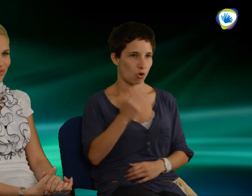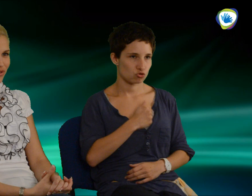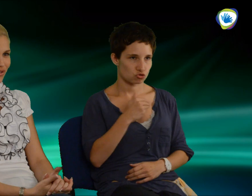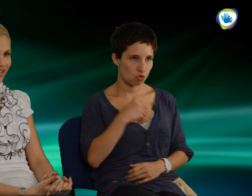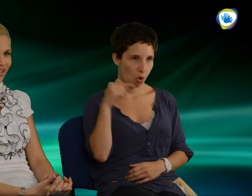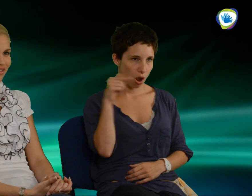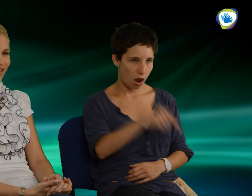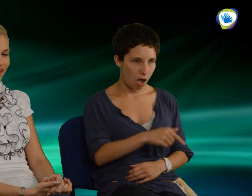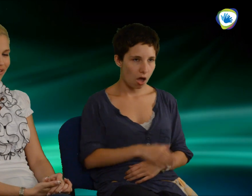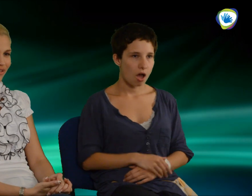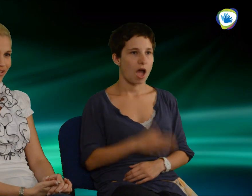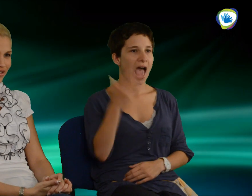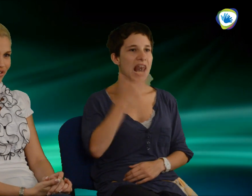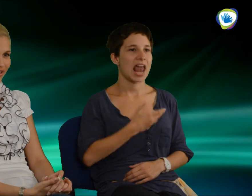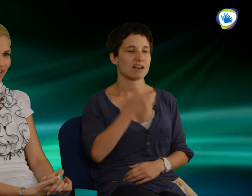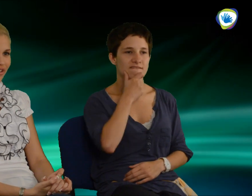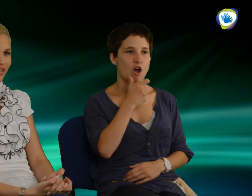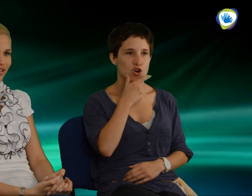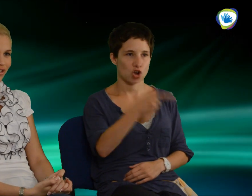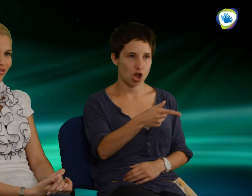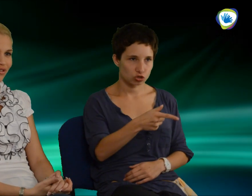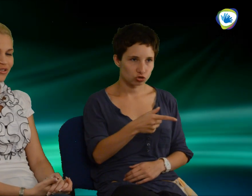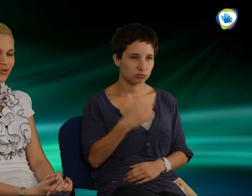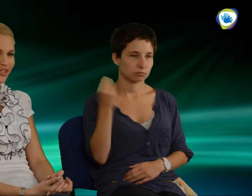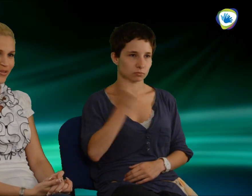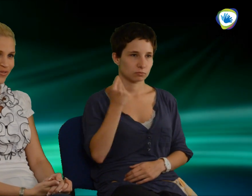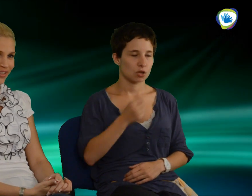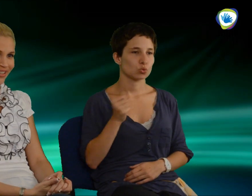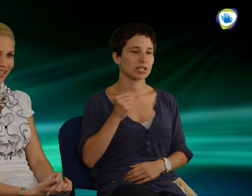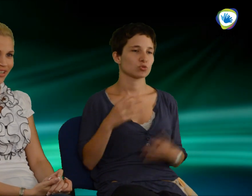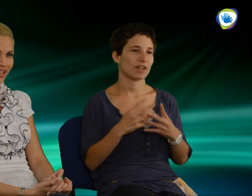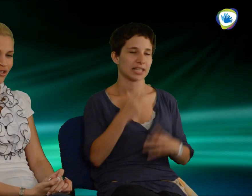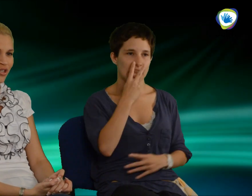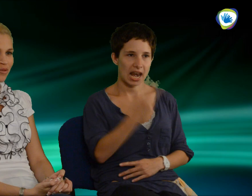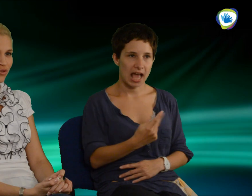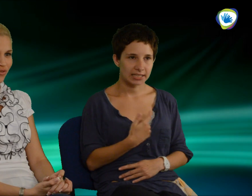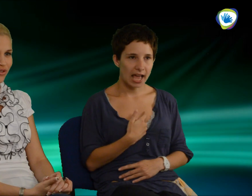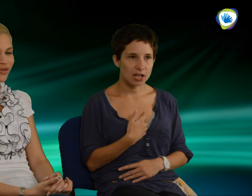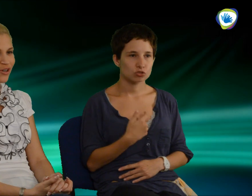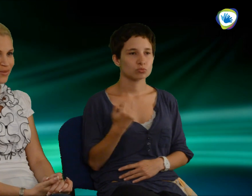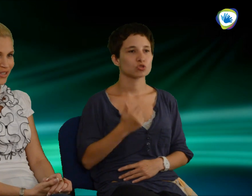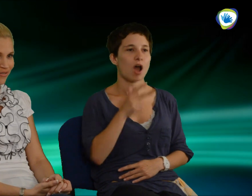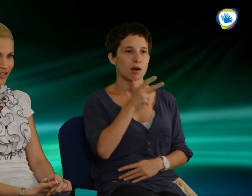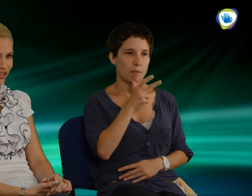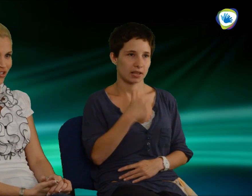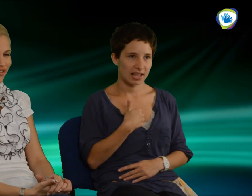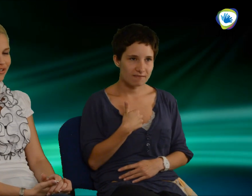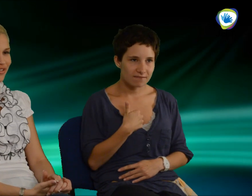Főiskola Heller Parkaskolán tanulok turizmus vendéglátást. Most vagyok harmadéves, és rendezvény